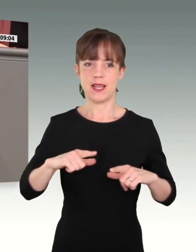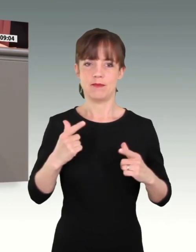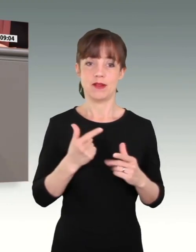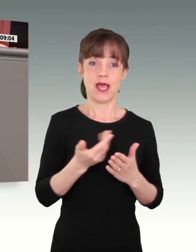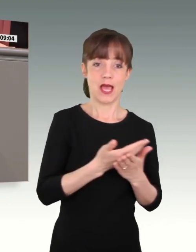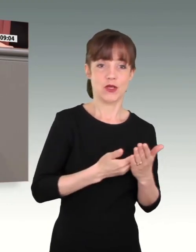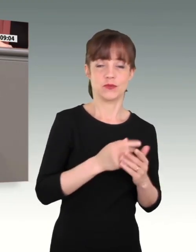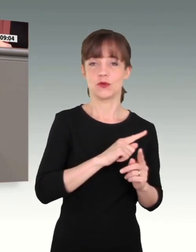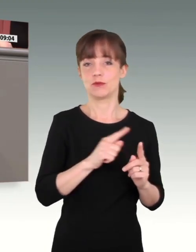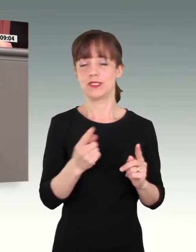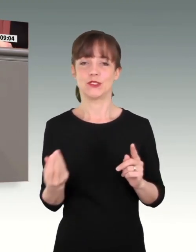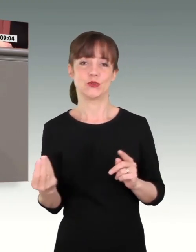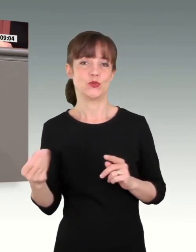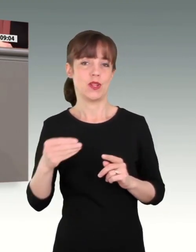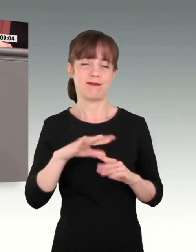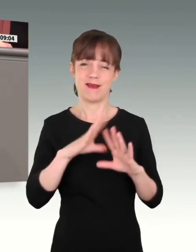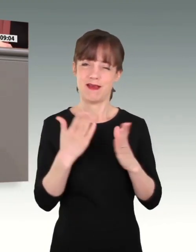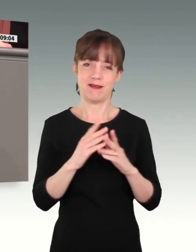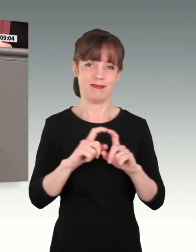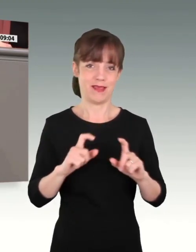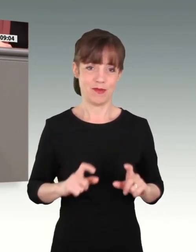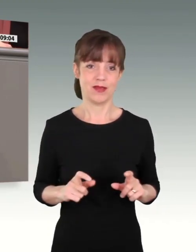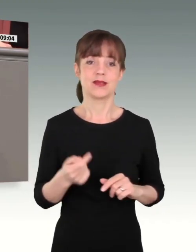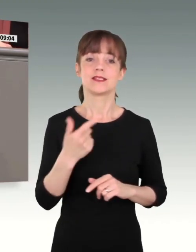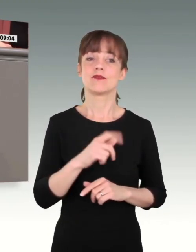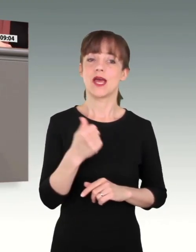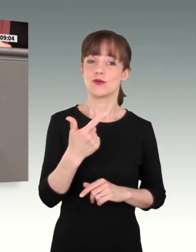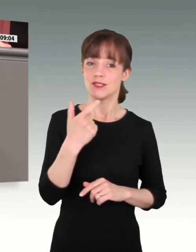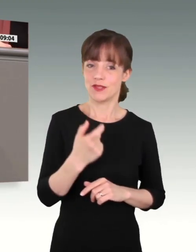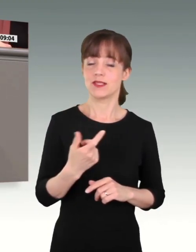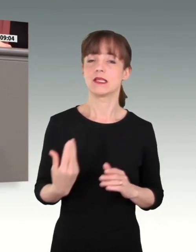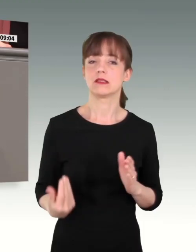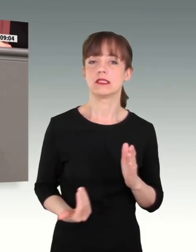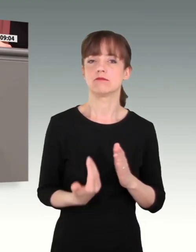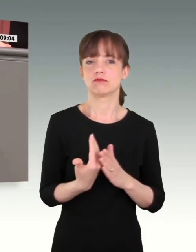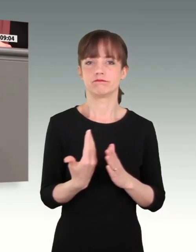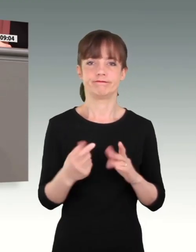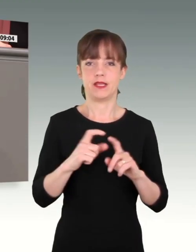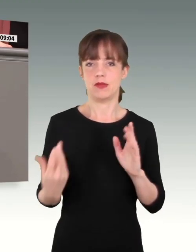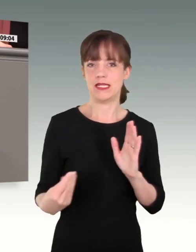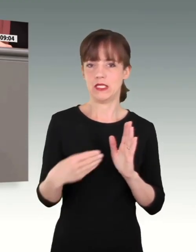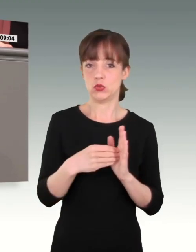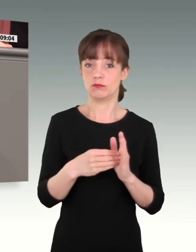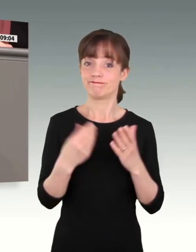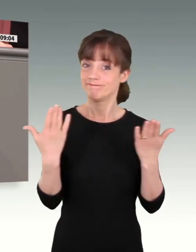Jahresbericht 2021 auch neue Themen beschrieben, nämlich den Klimawandel und das Thema Sport. Denn auch beim